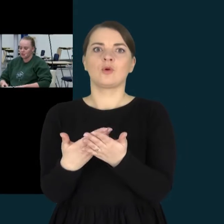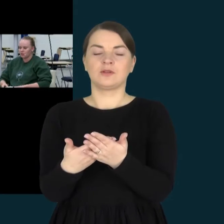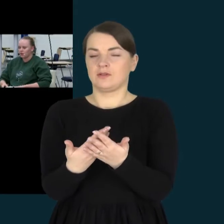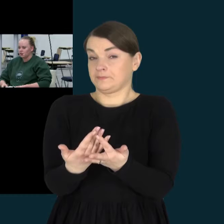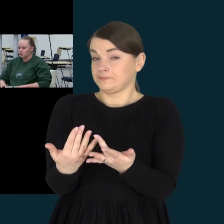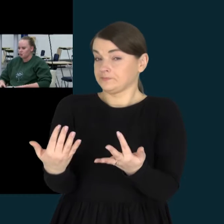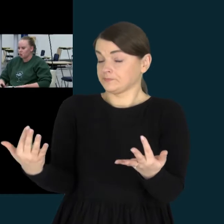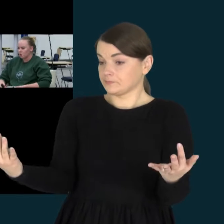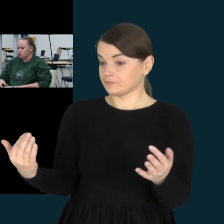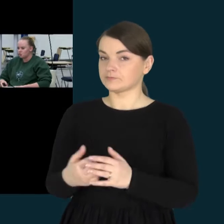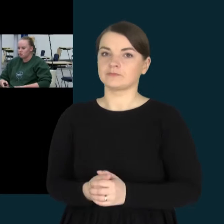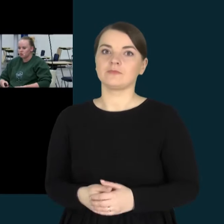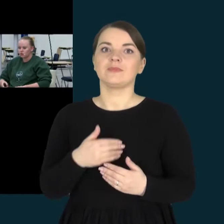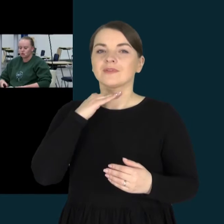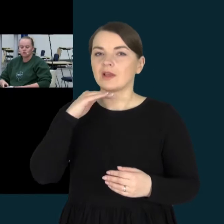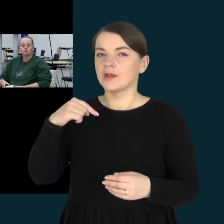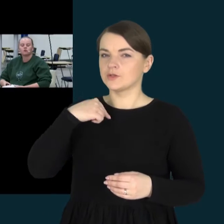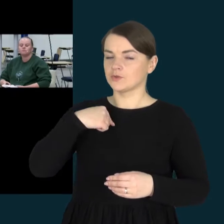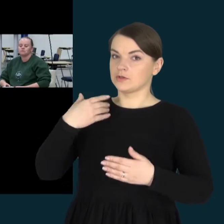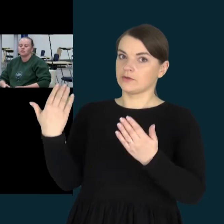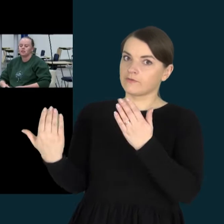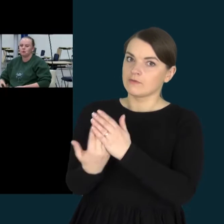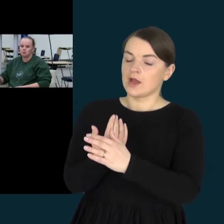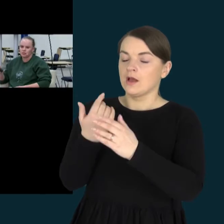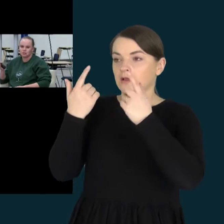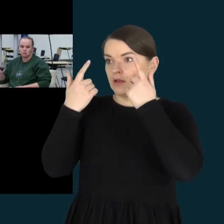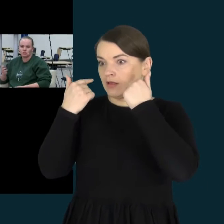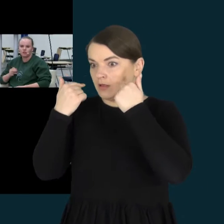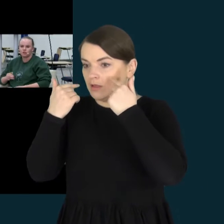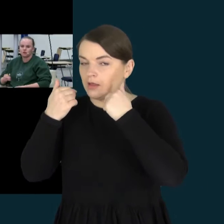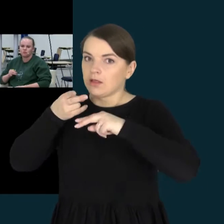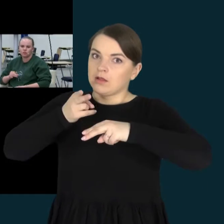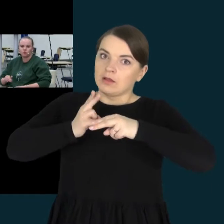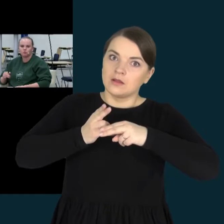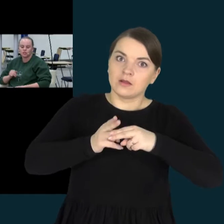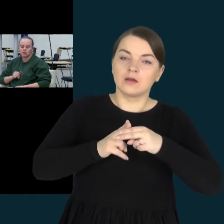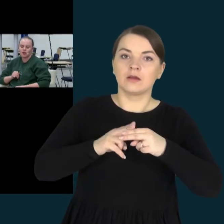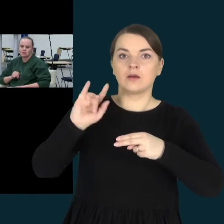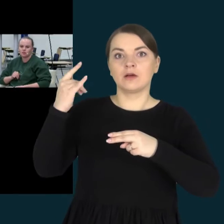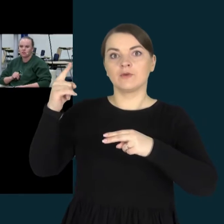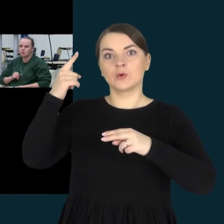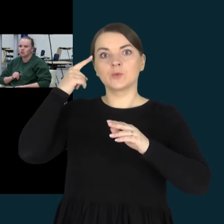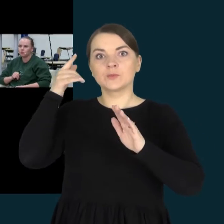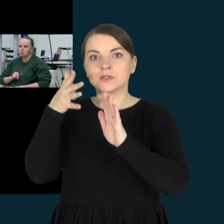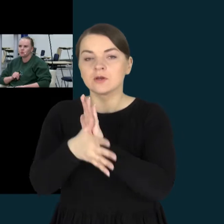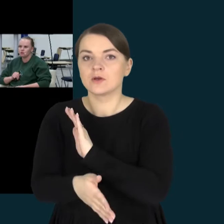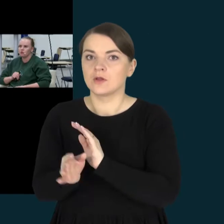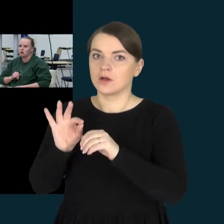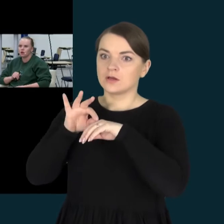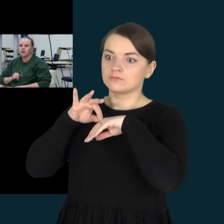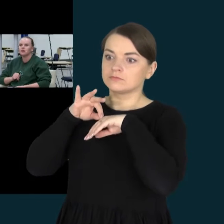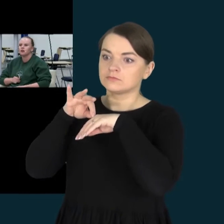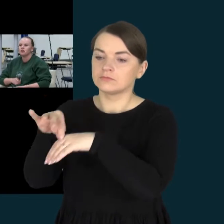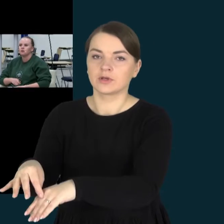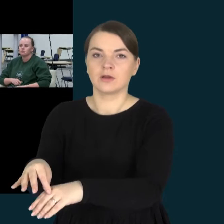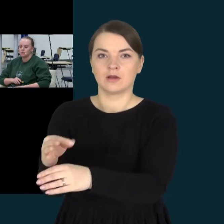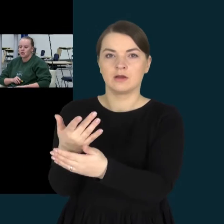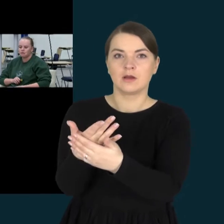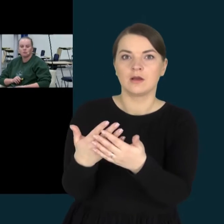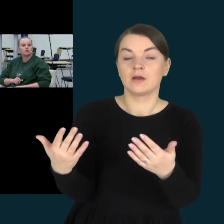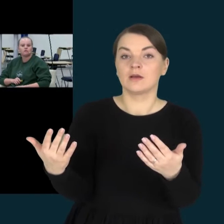toliau. Daug ašarų, daug skausmo, kreipiamės į vaikų psichiatrą, į vaikų psichologą.